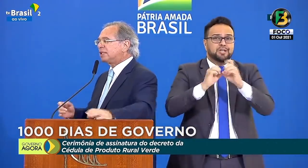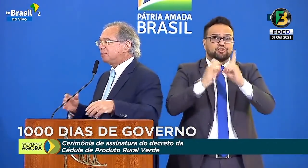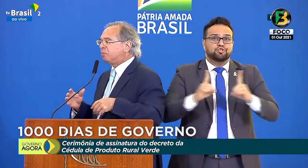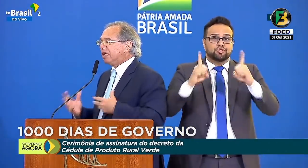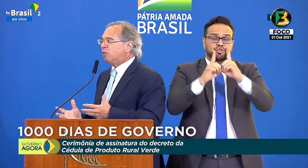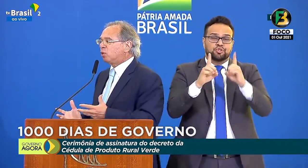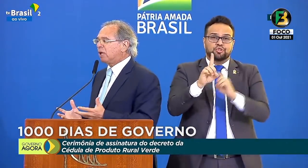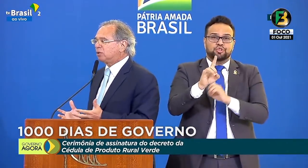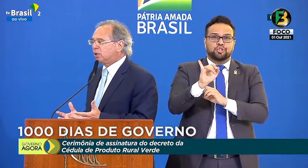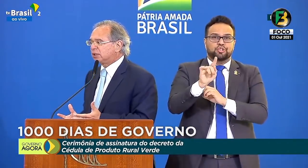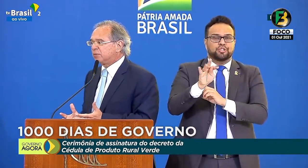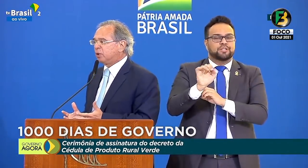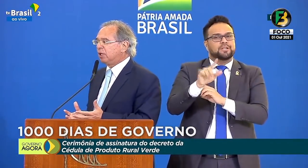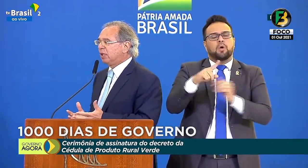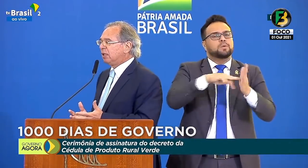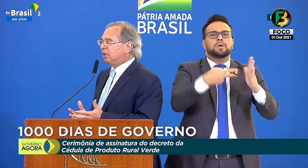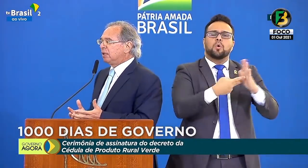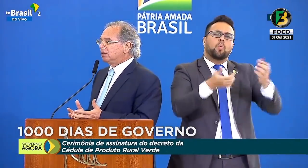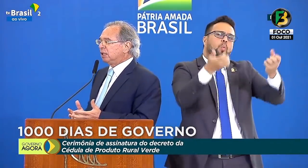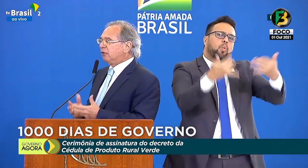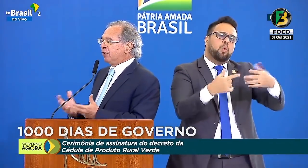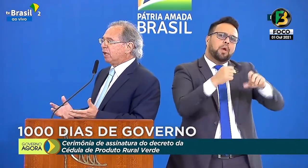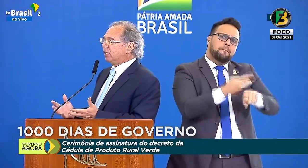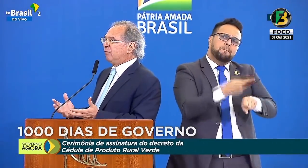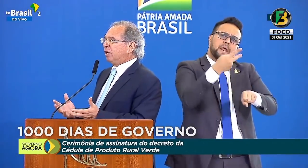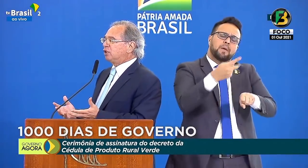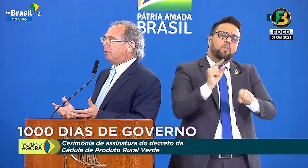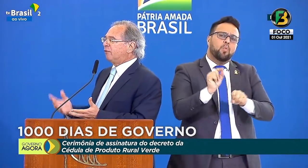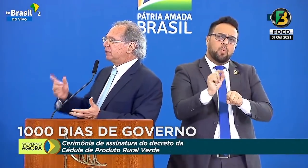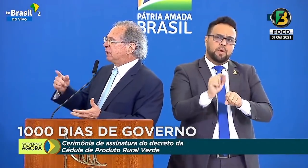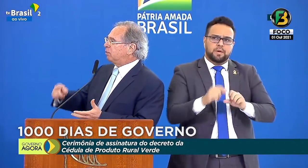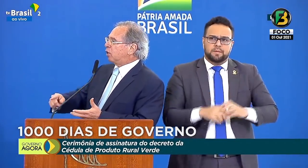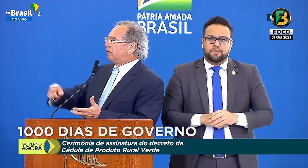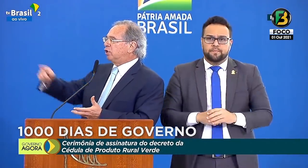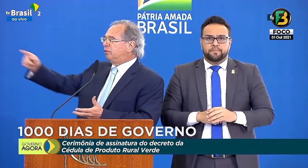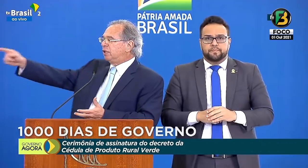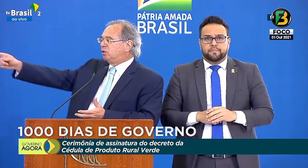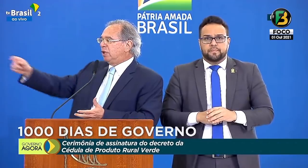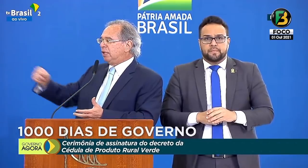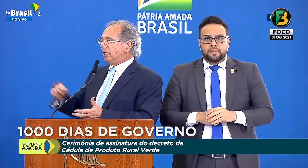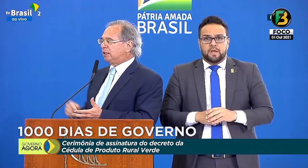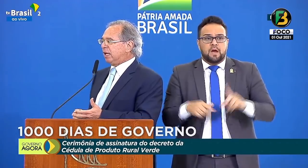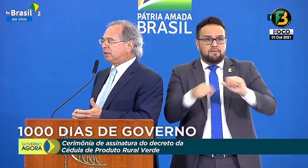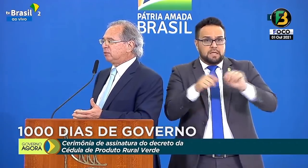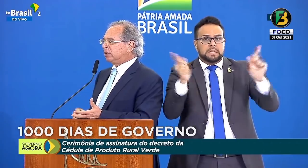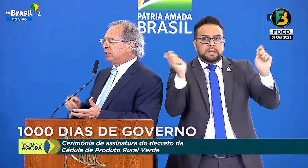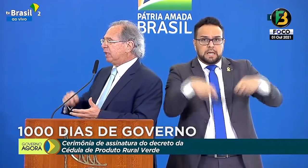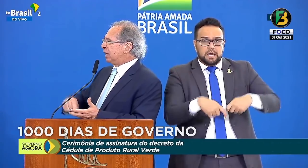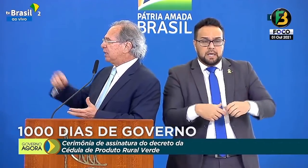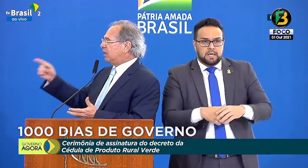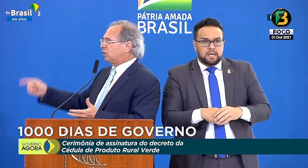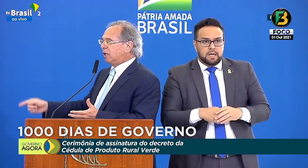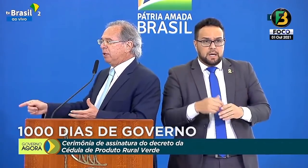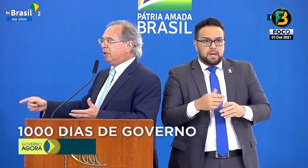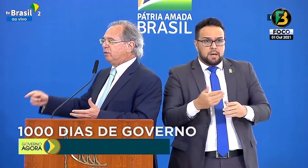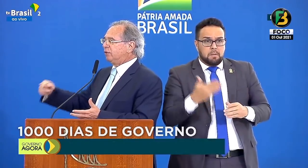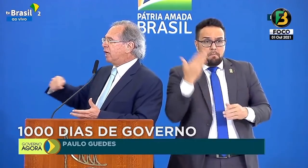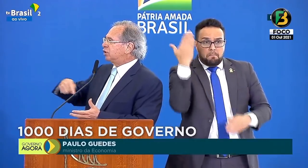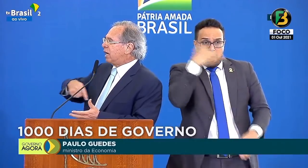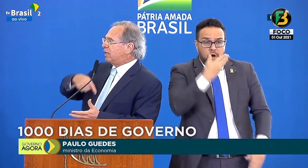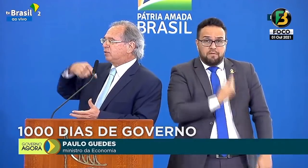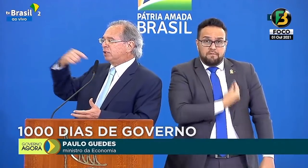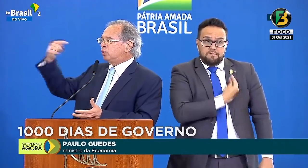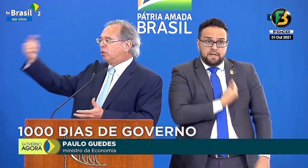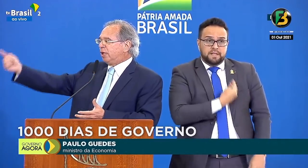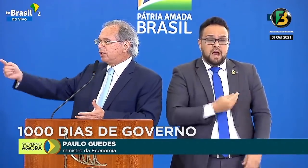isso? Qual é esse prêmio que o Brasil recebeu? Significa que em vez de para fazer prova de vida do INSS, você tem que entrar num caminhão,